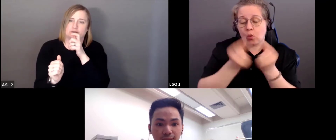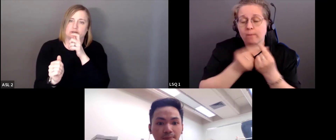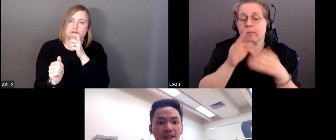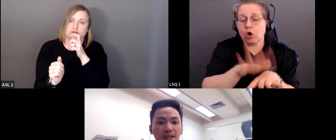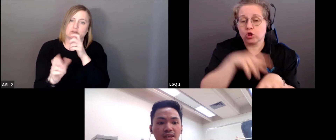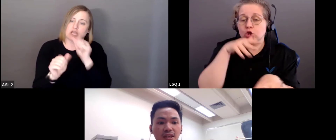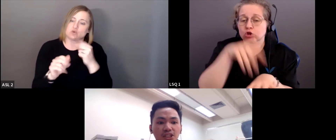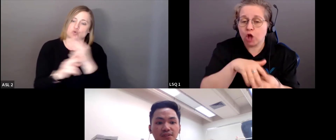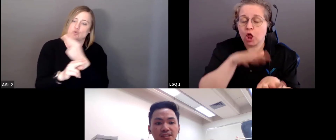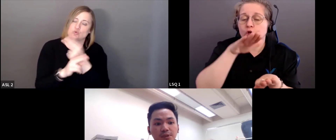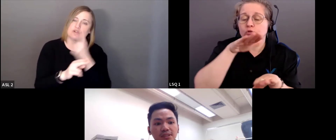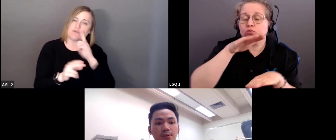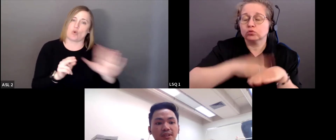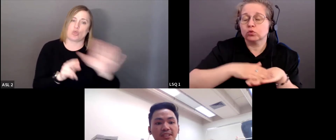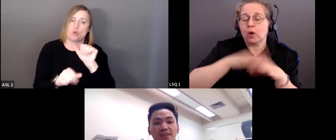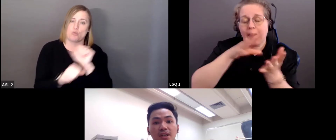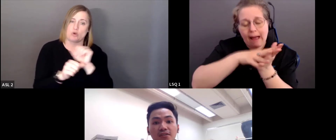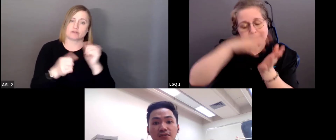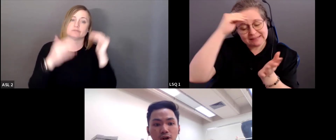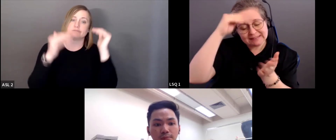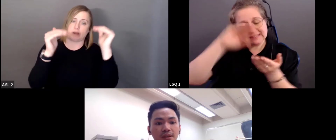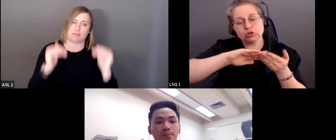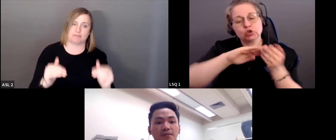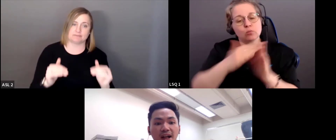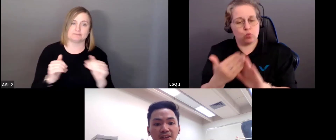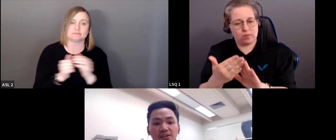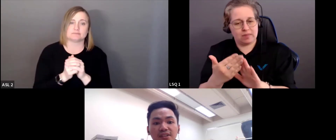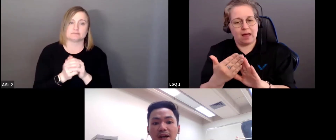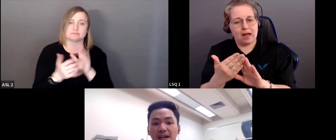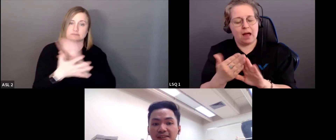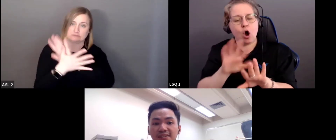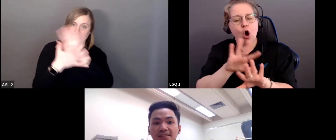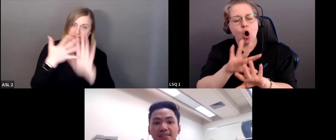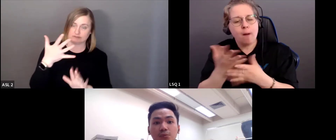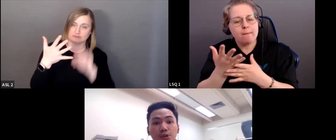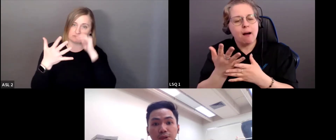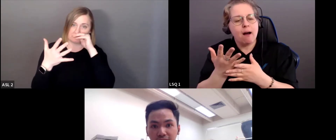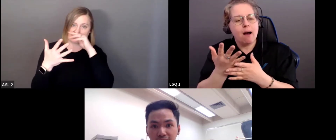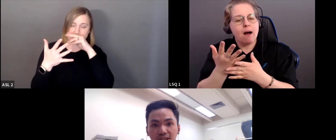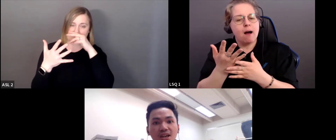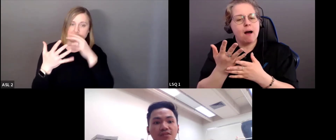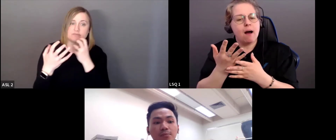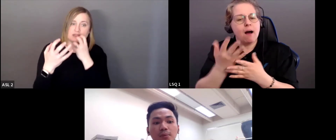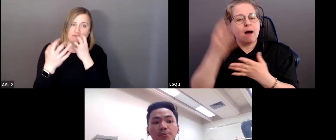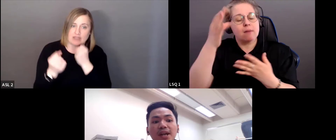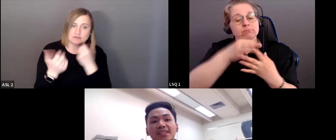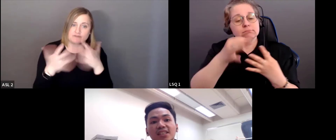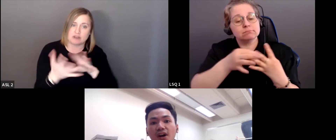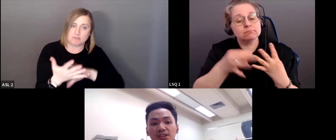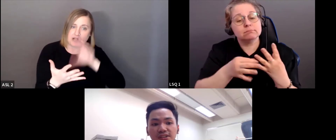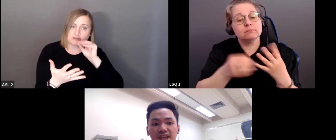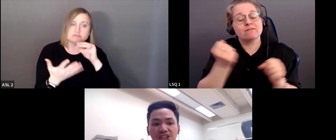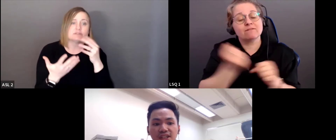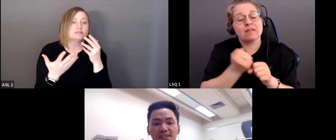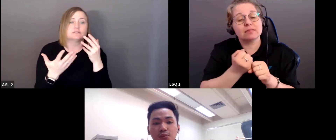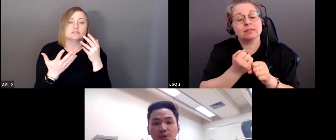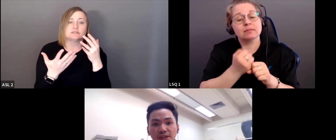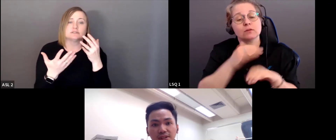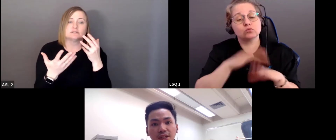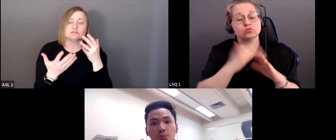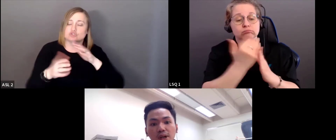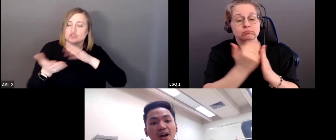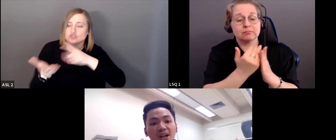'apprentissage communautaire. Chacun des principes fixés ont été motivés par des valeurs et des pratiques